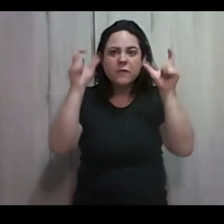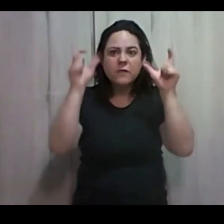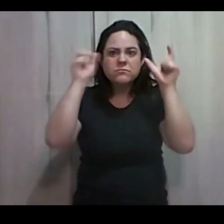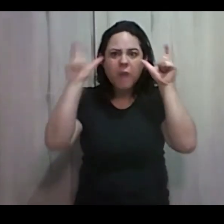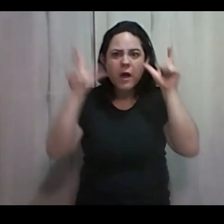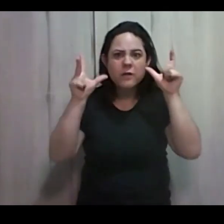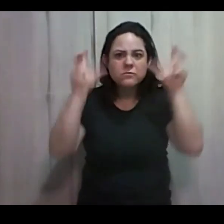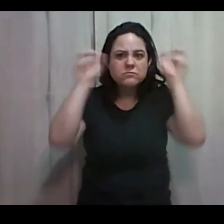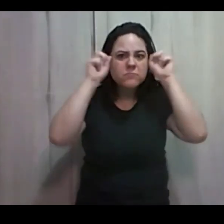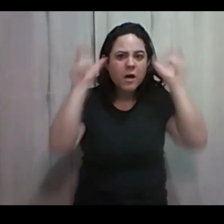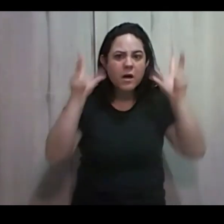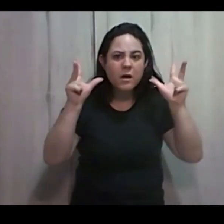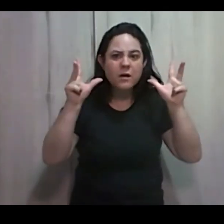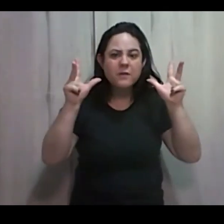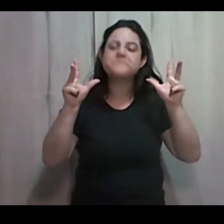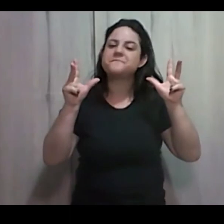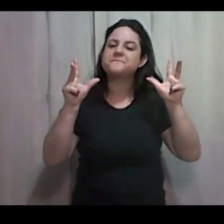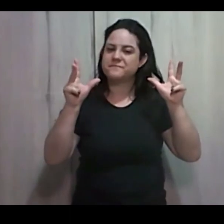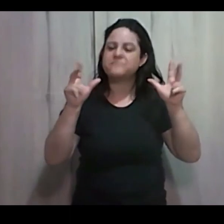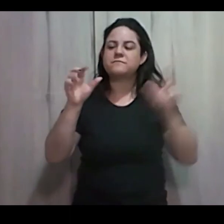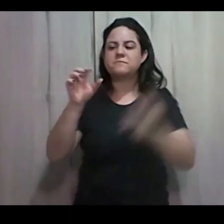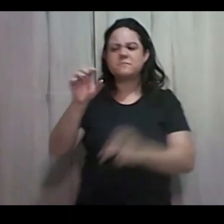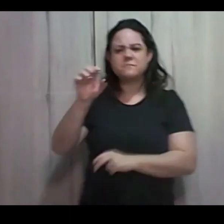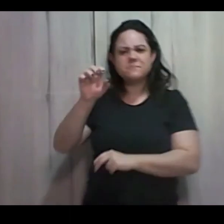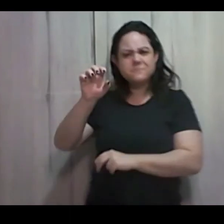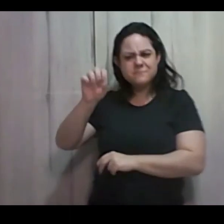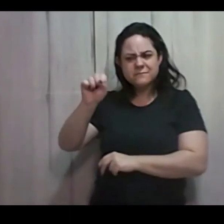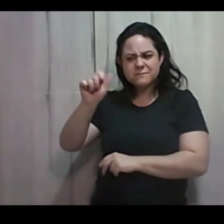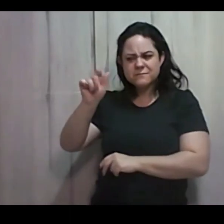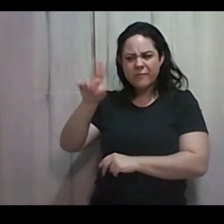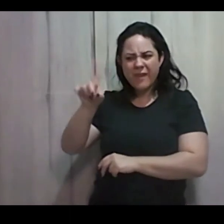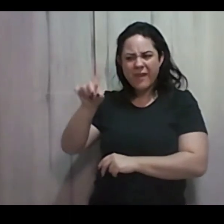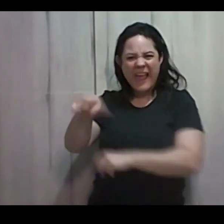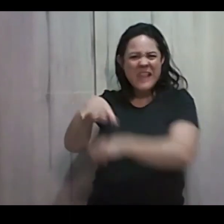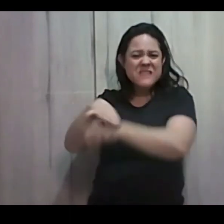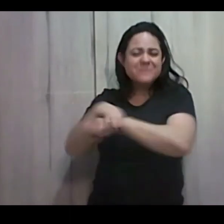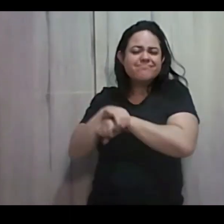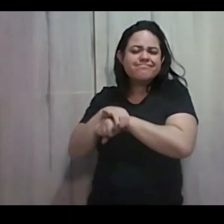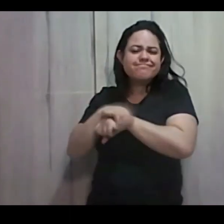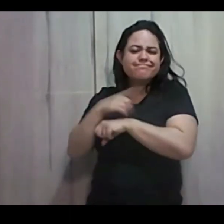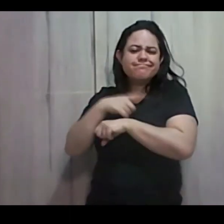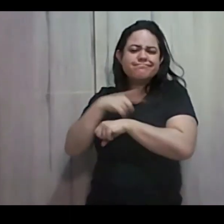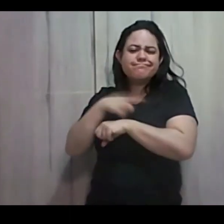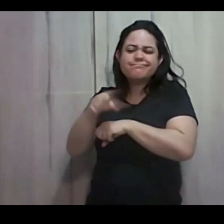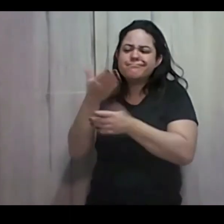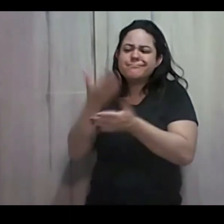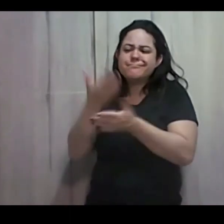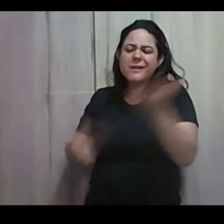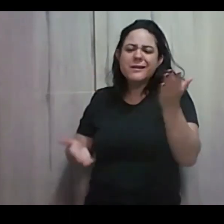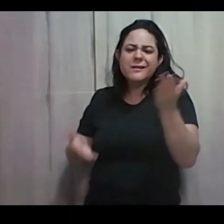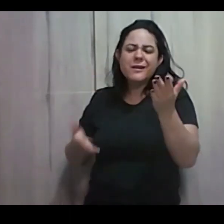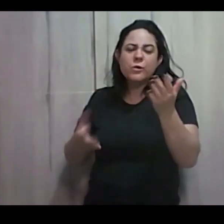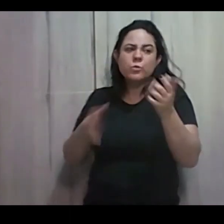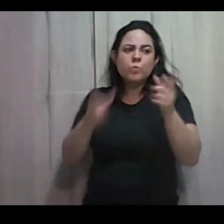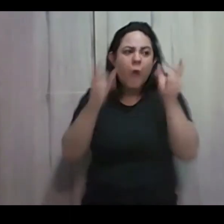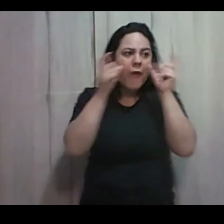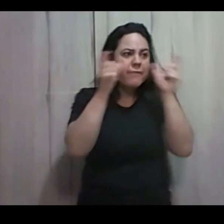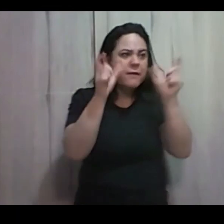E Sardes Por estar muito segura Ela perdeu a capacidade De prestar atenção Por isso Ela